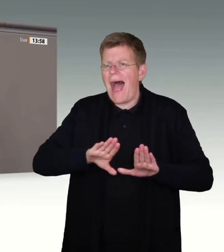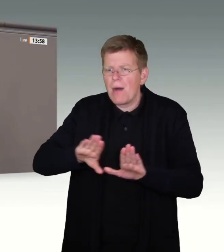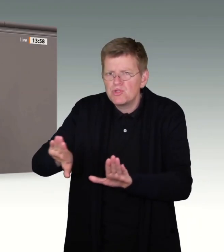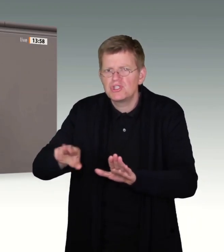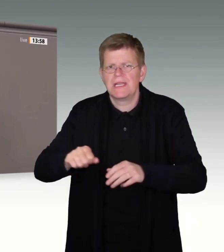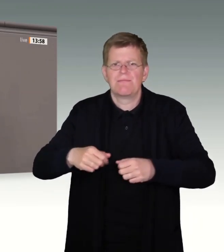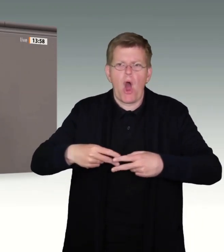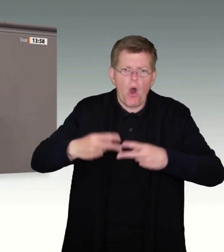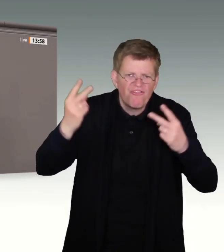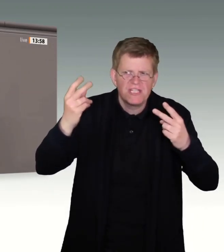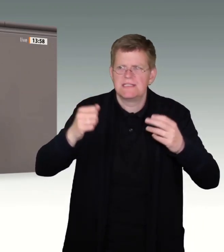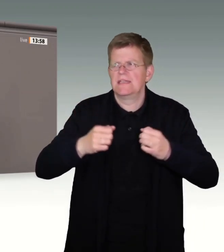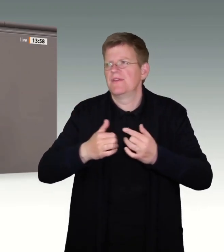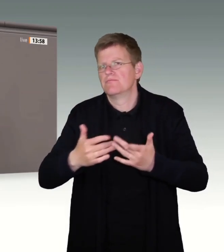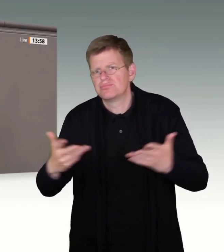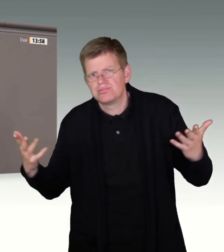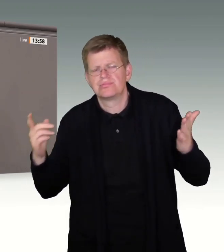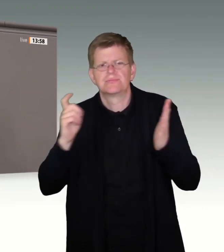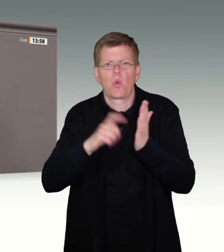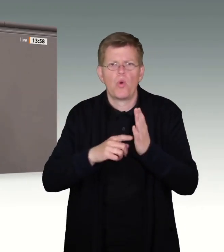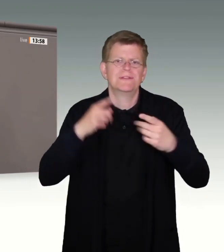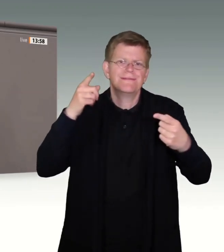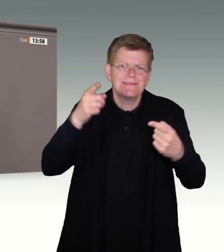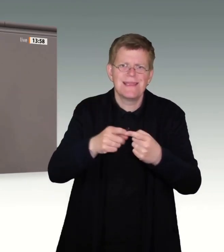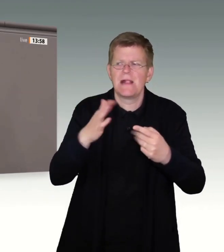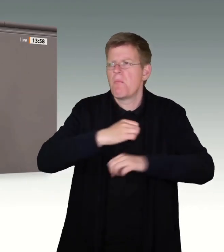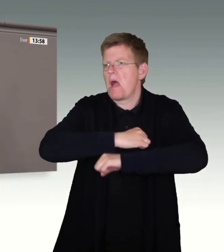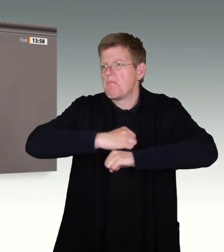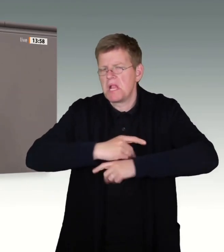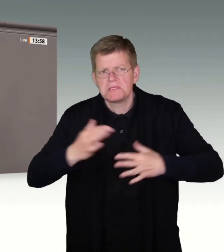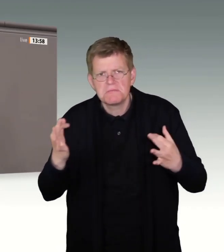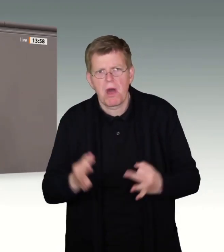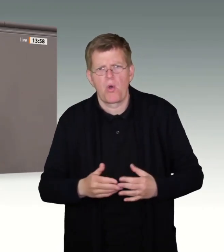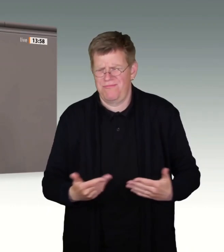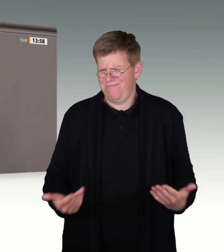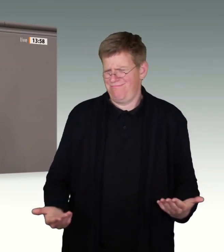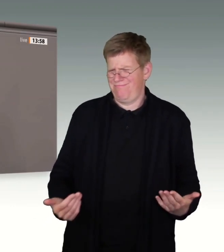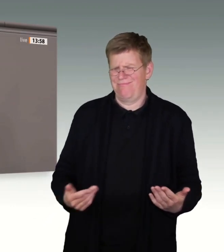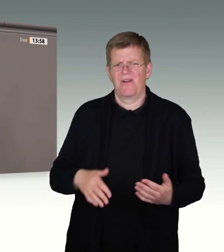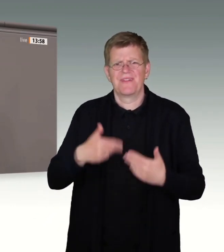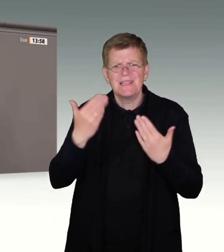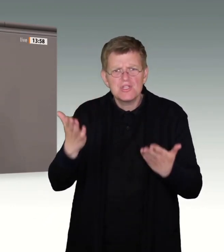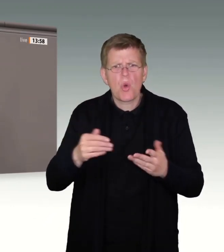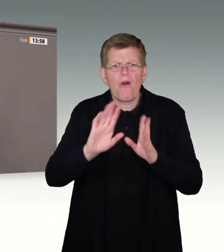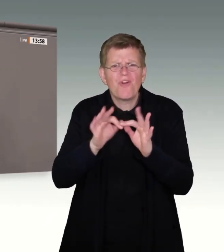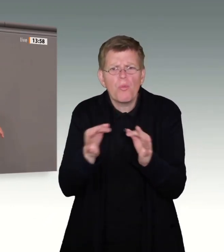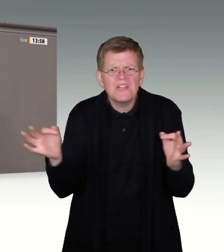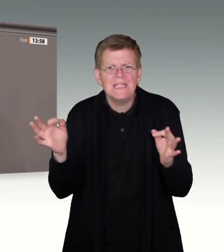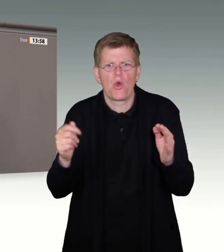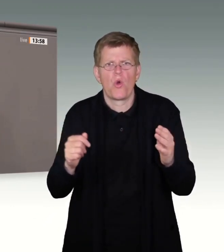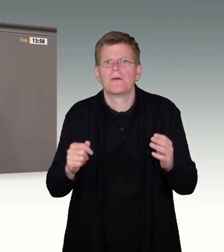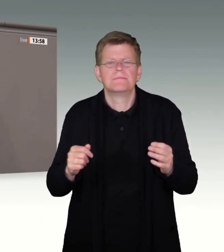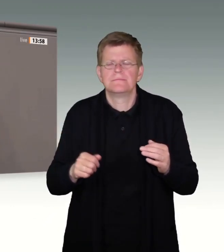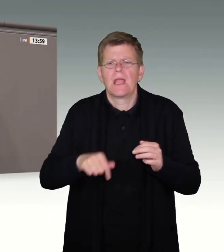so notwendigen Platz schaffen zu können. Solche Formulierungen sind menschenverachtend. Sie sehen Hass und spalten unsere